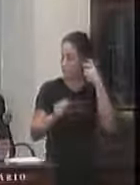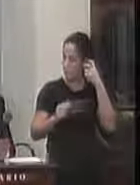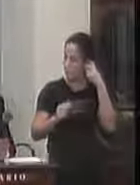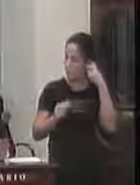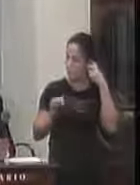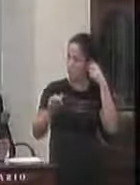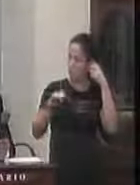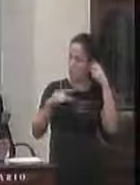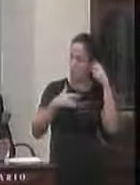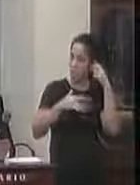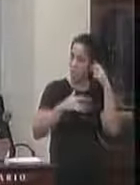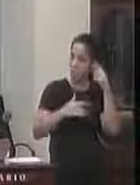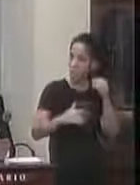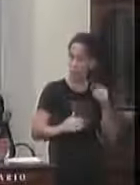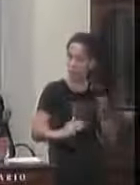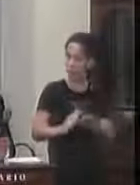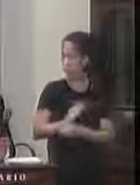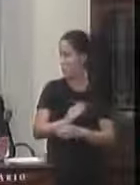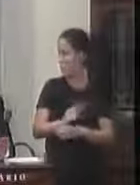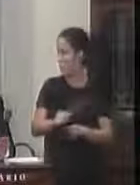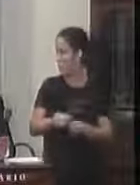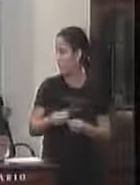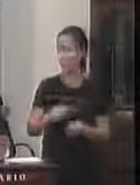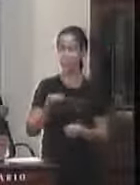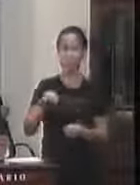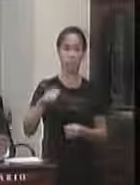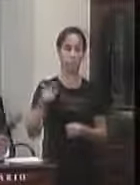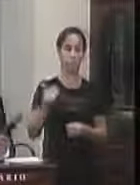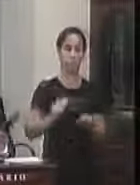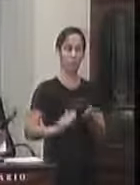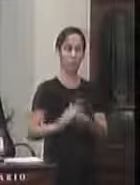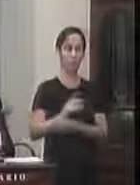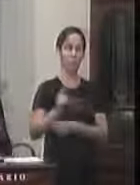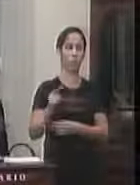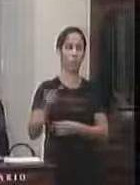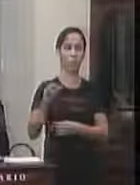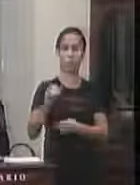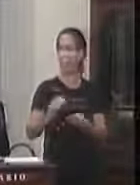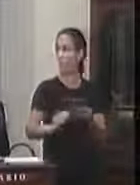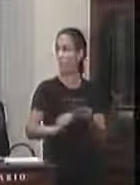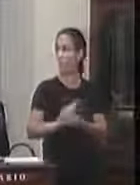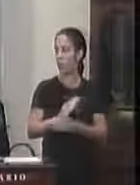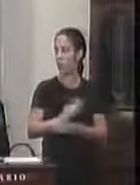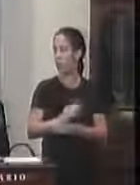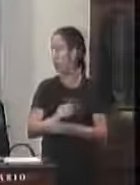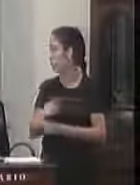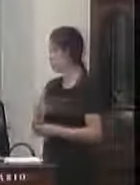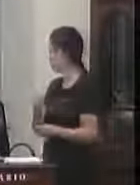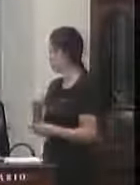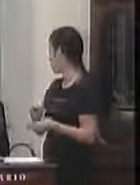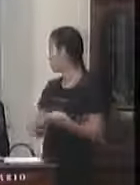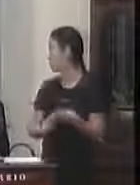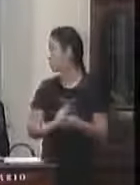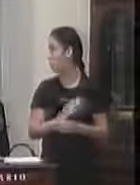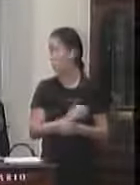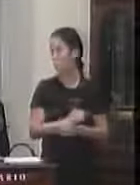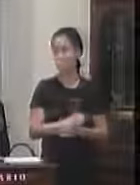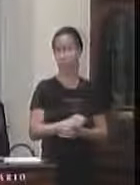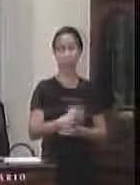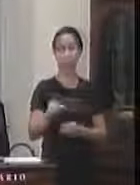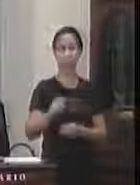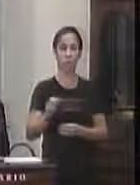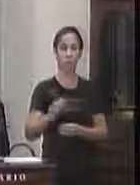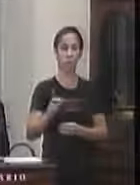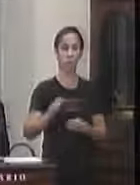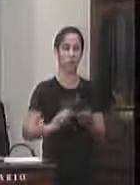Marquinhos da Saúde Michelle Vieira Cabral Paulo C. Alves Pena Pedro Paulo Magalhães Graça professor